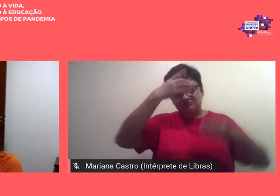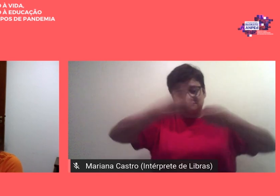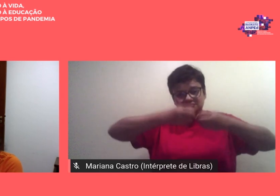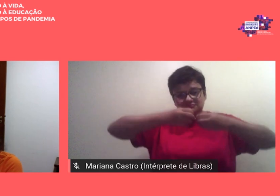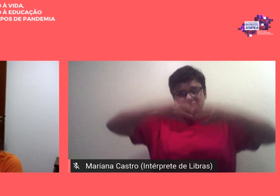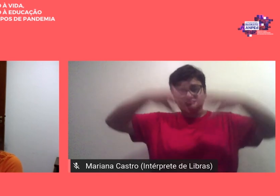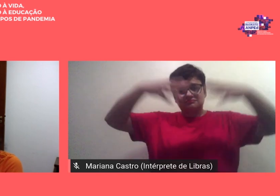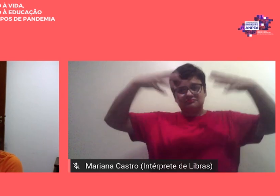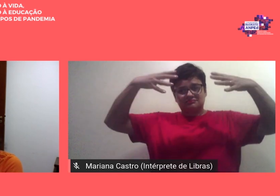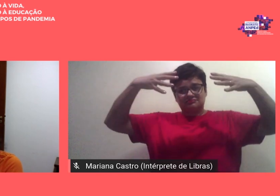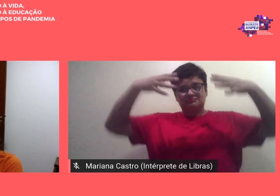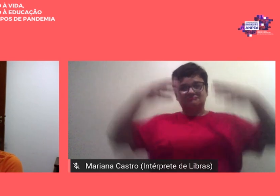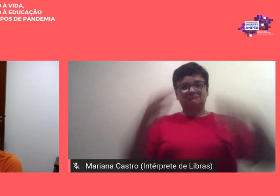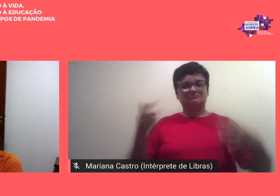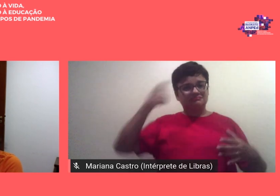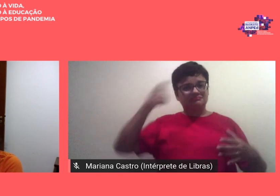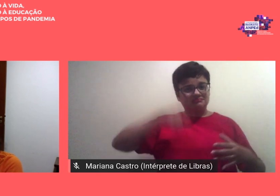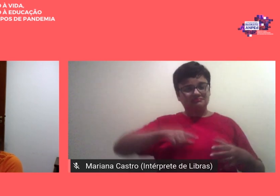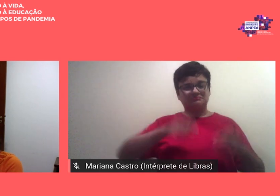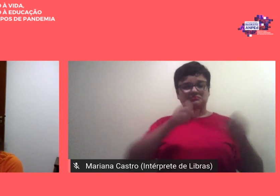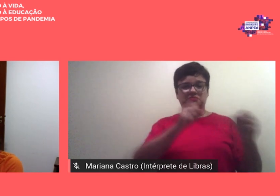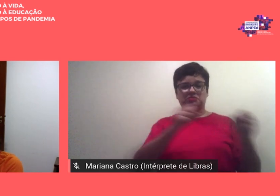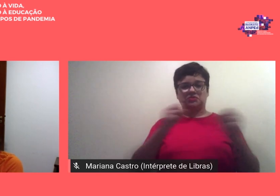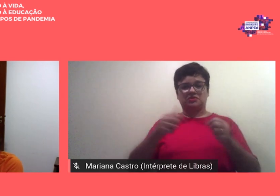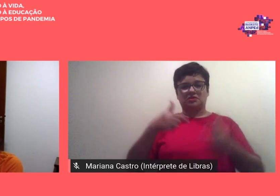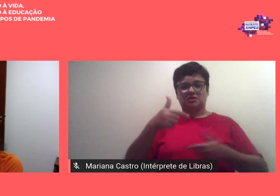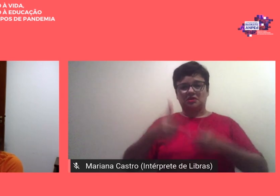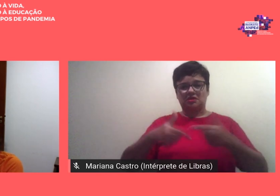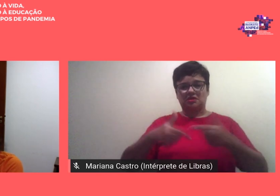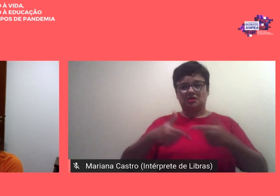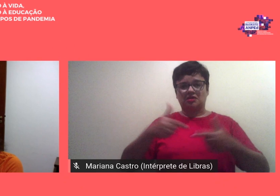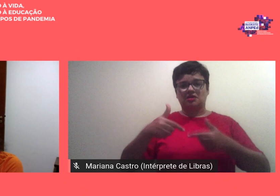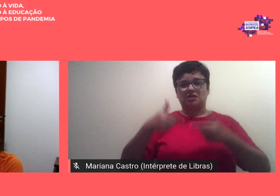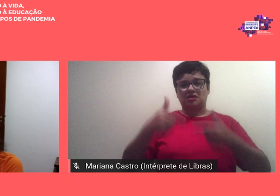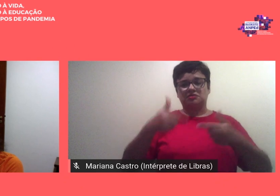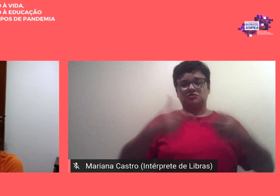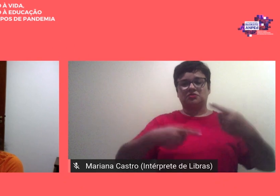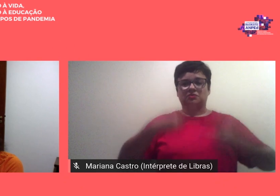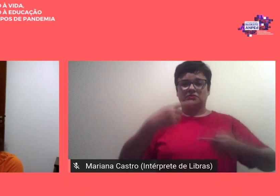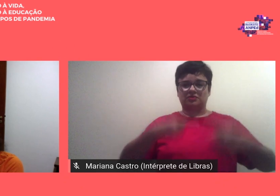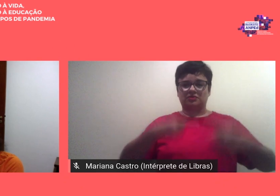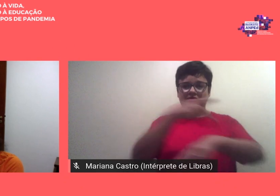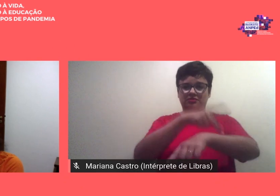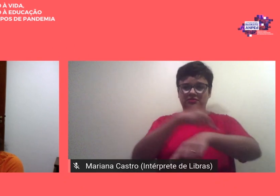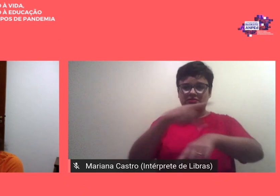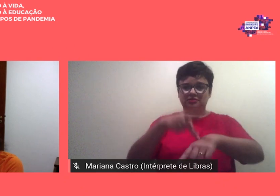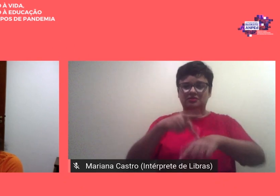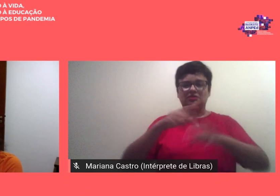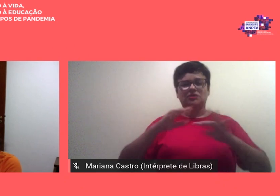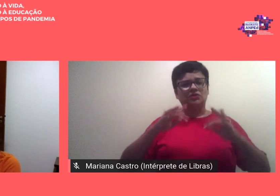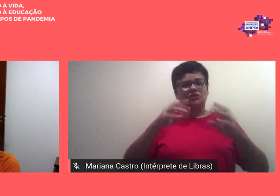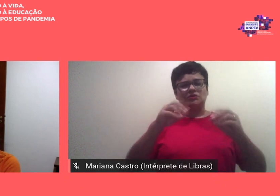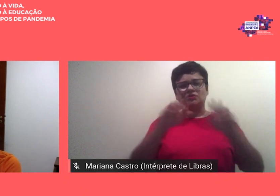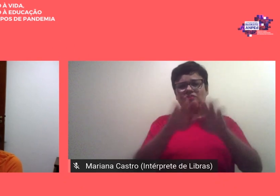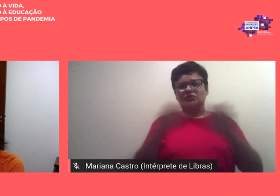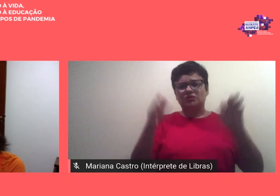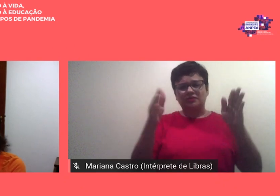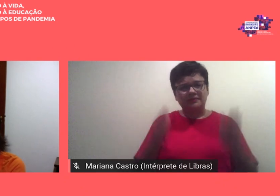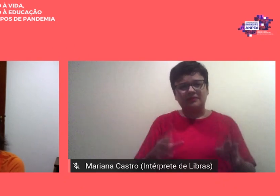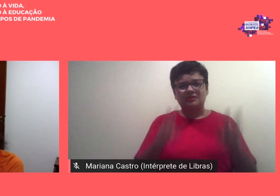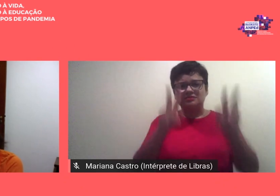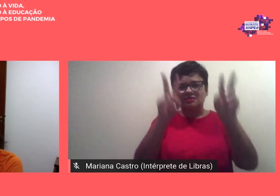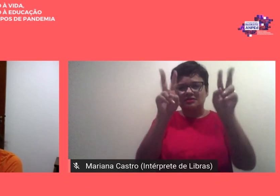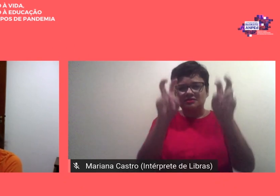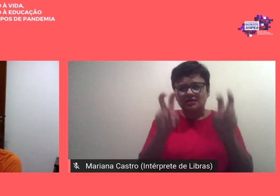a potencializar a nossa ação política pedagógica todas as mesas contemplaram temas que